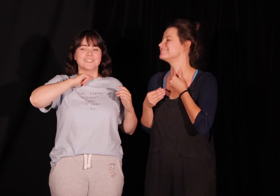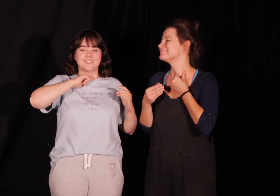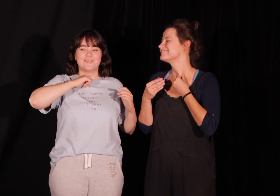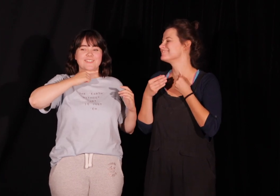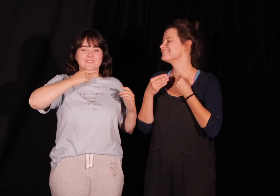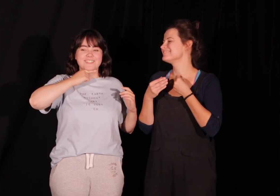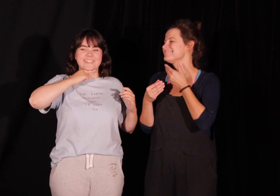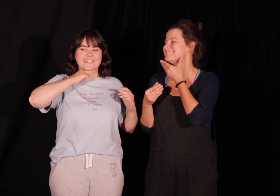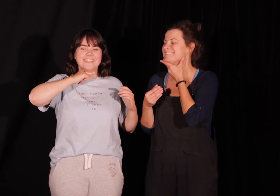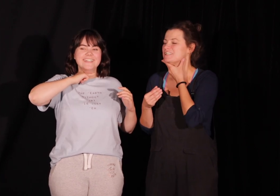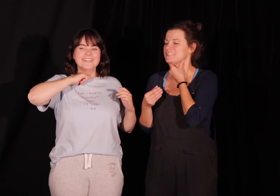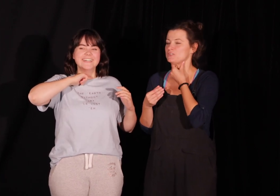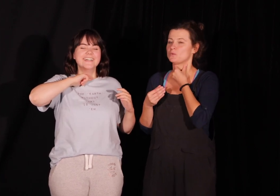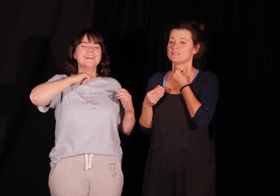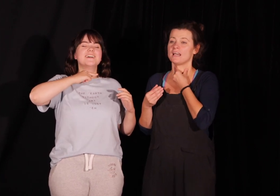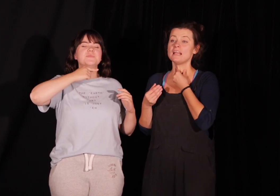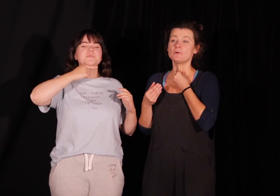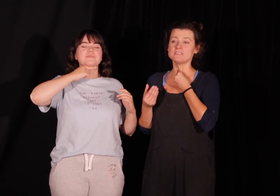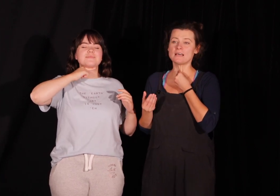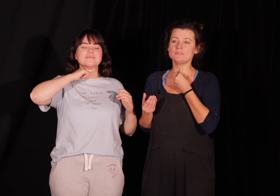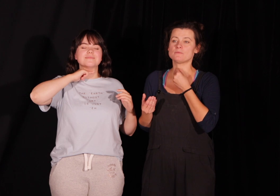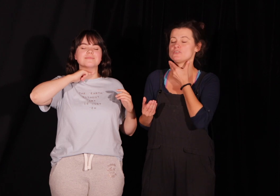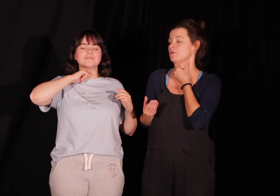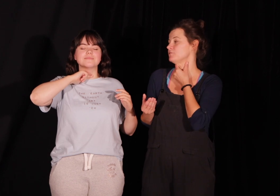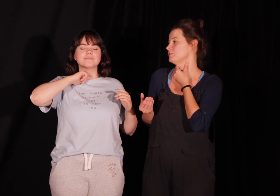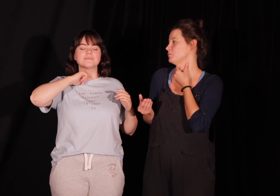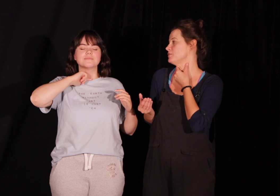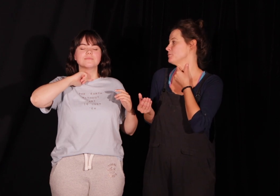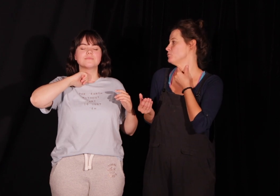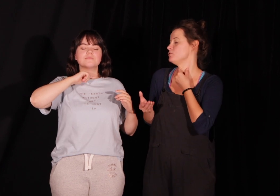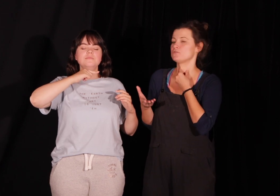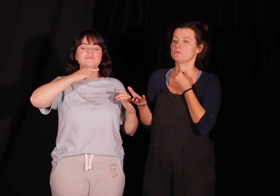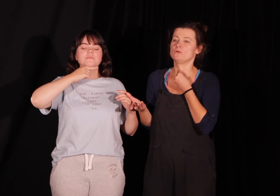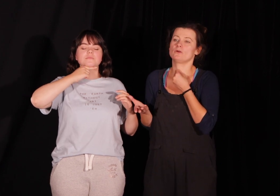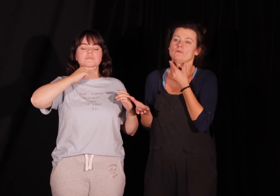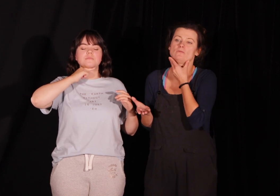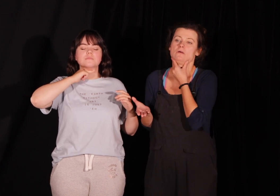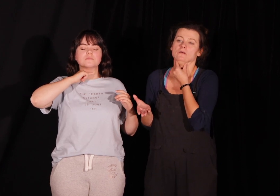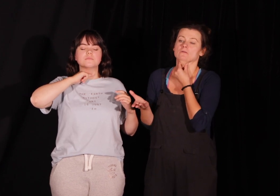jak się robi to ćwiczenie. Tak, dokładnie. Ale polecamy na przykład w tym momencie puścić swoją ulubioną płytę.